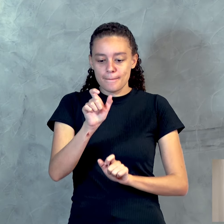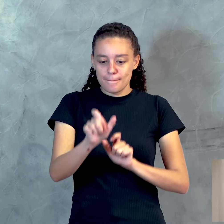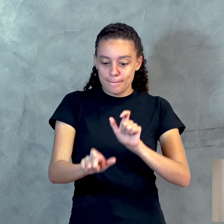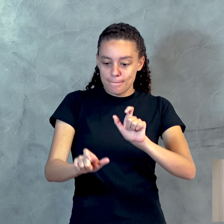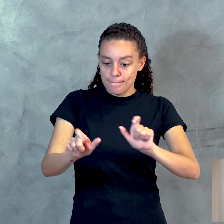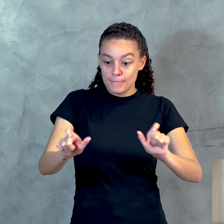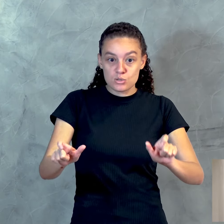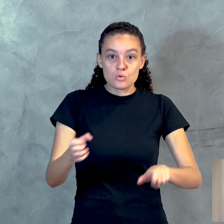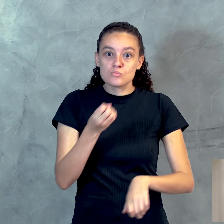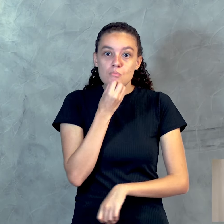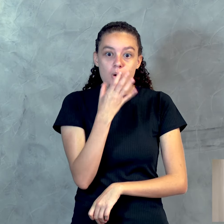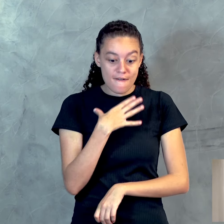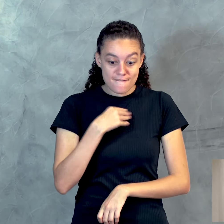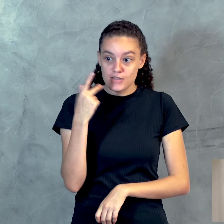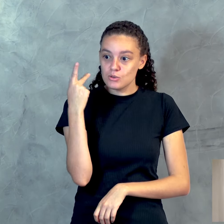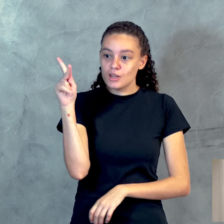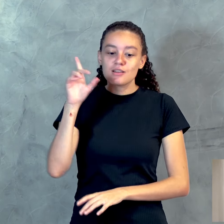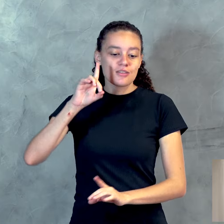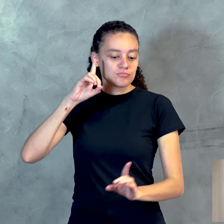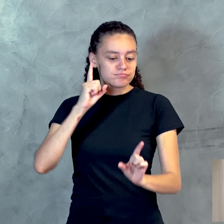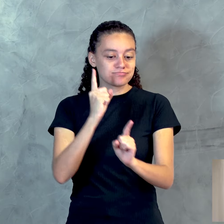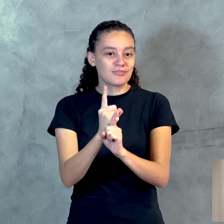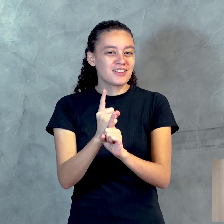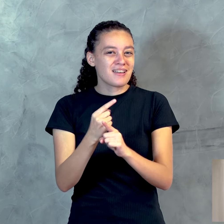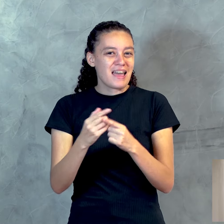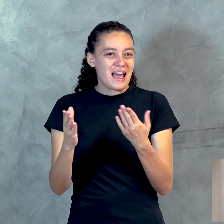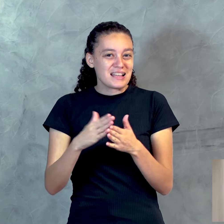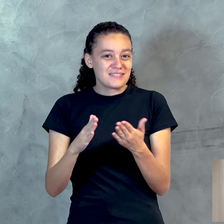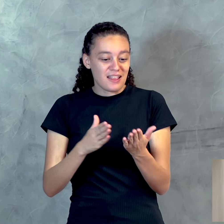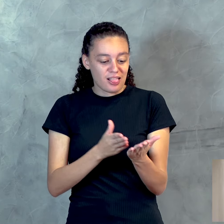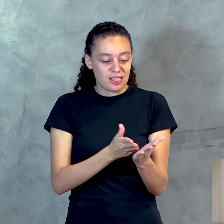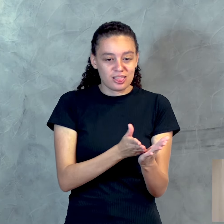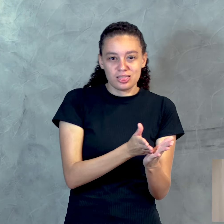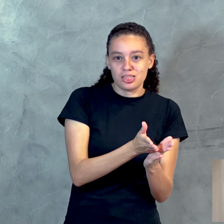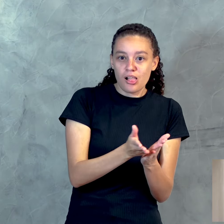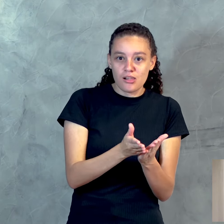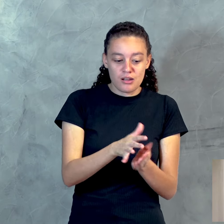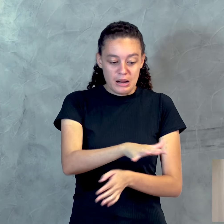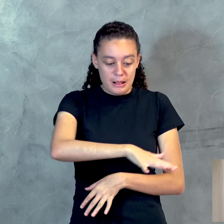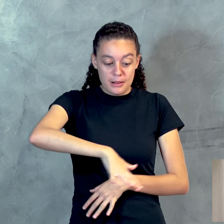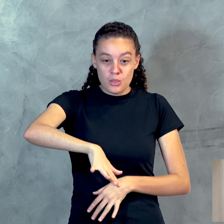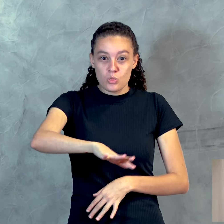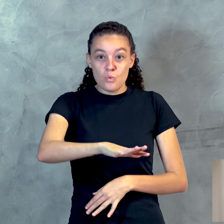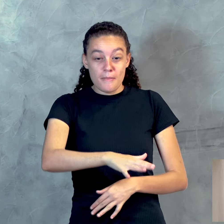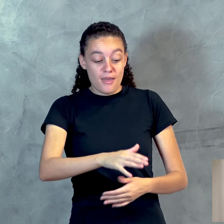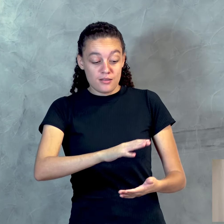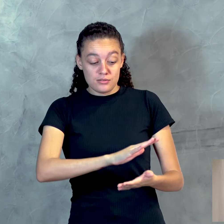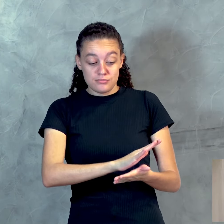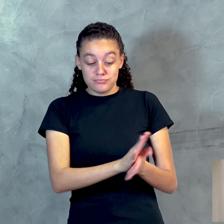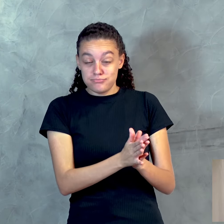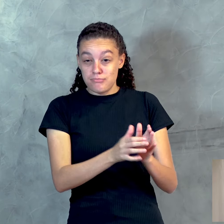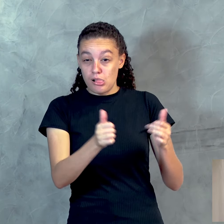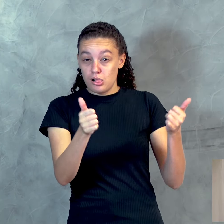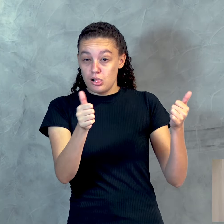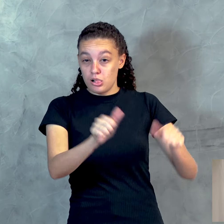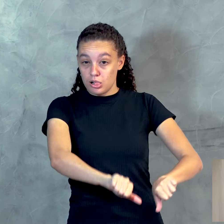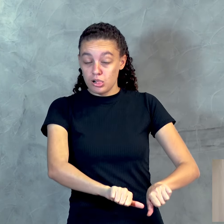bons filhos dele, atolado em um cenário de destruição, de